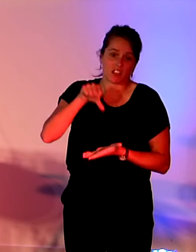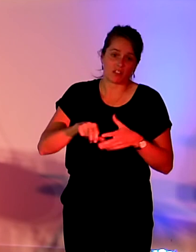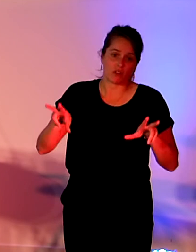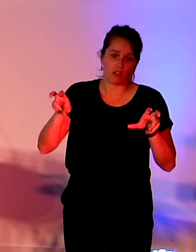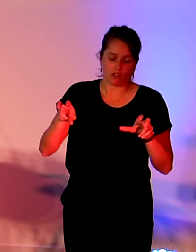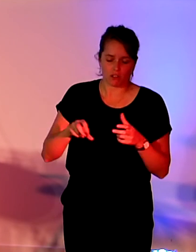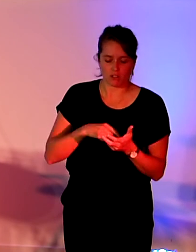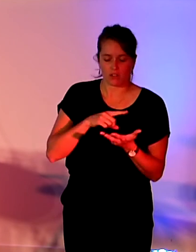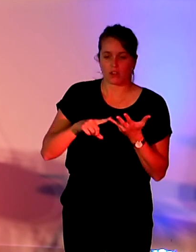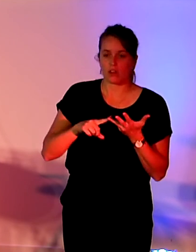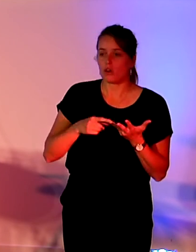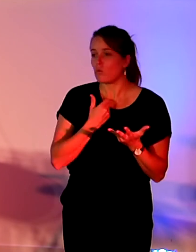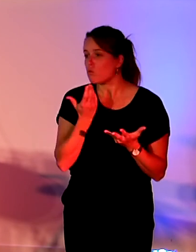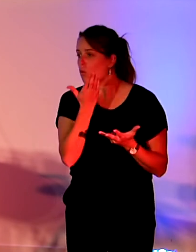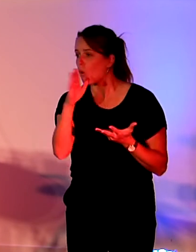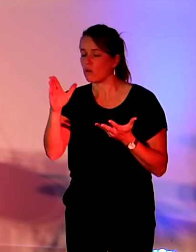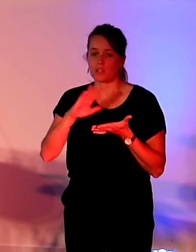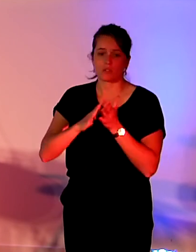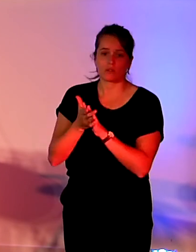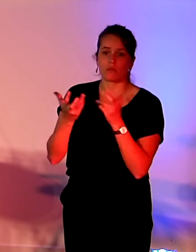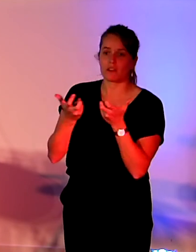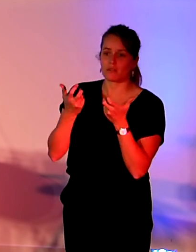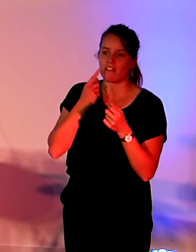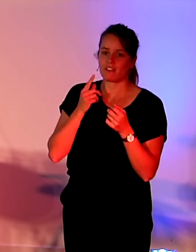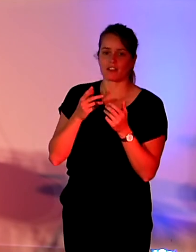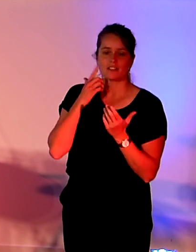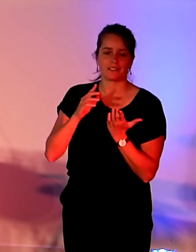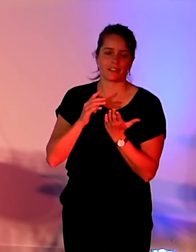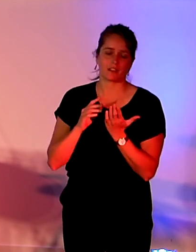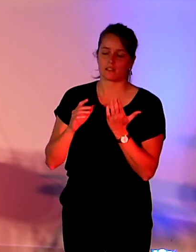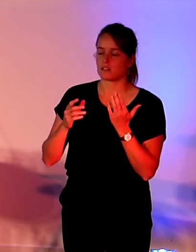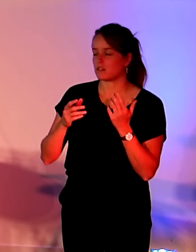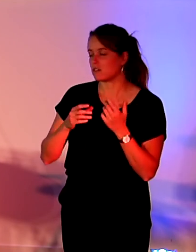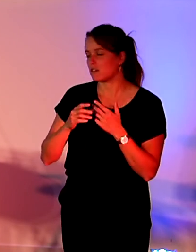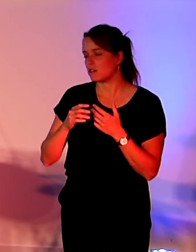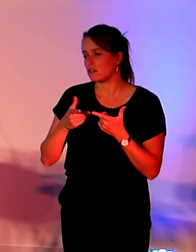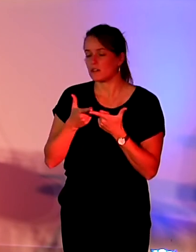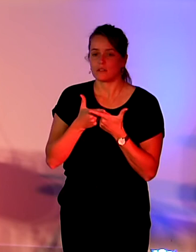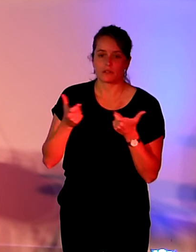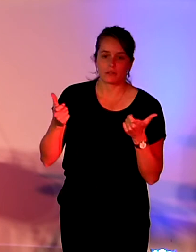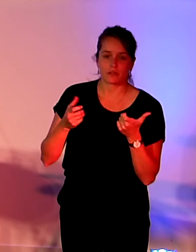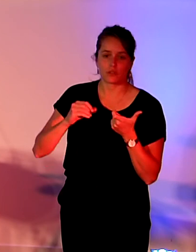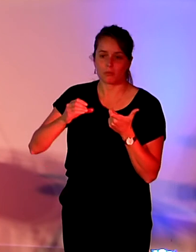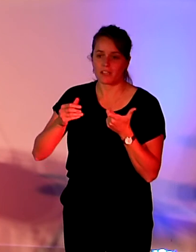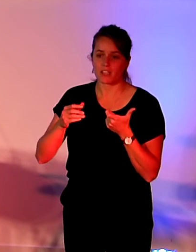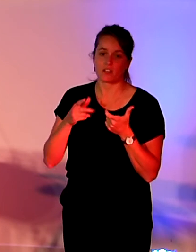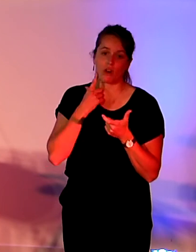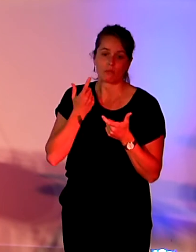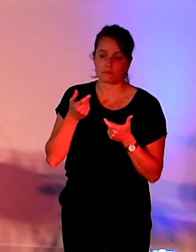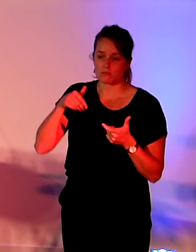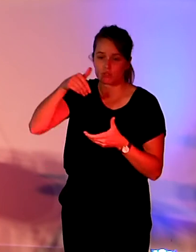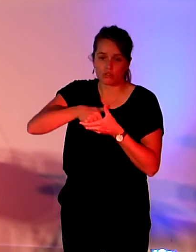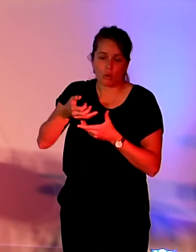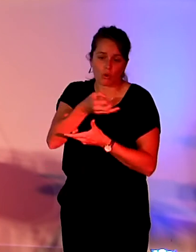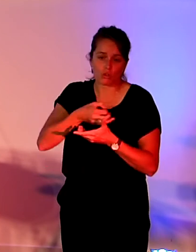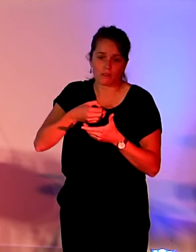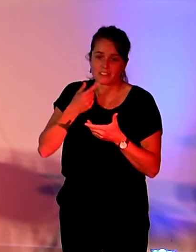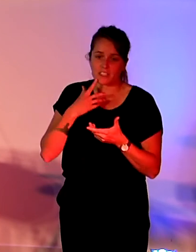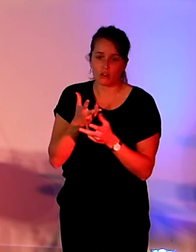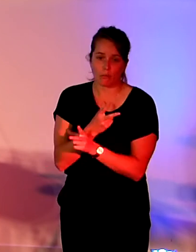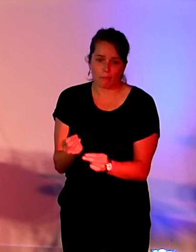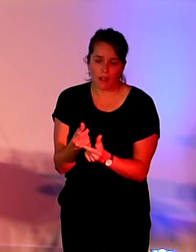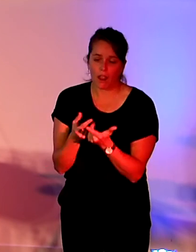comme Alte à l'obsolescence programmée ou encore l'Institut du numérique responsable et les agences publiques telles que l'ADEME et l'ARCEP.